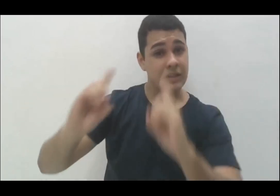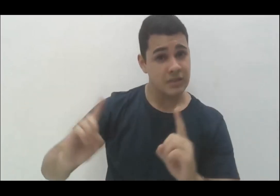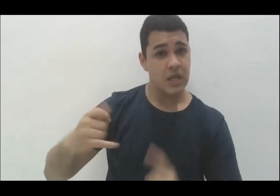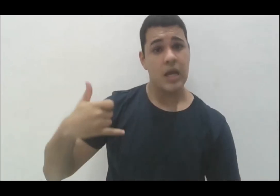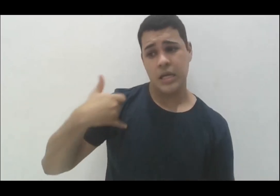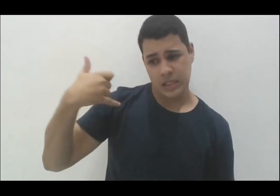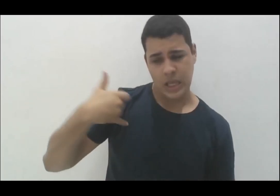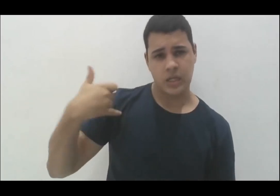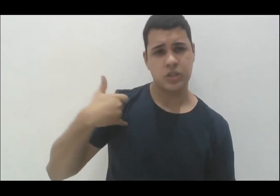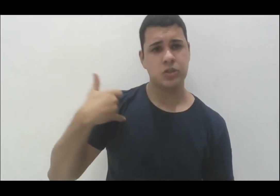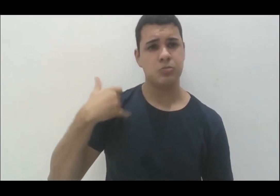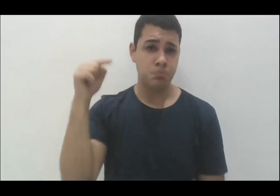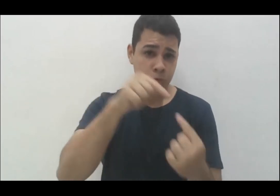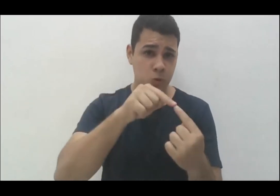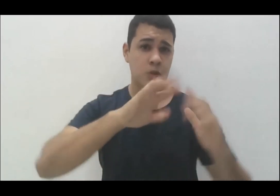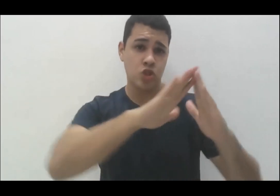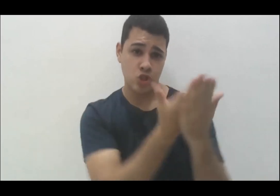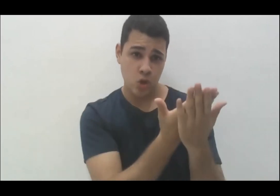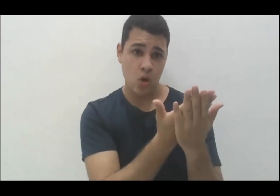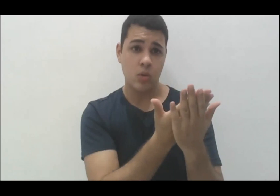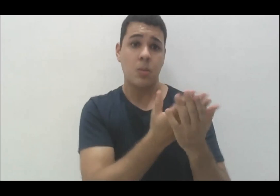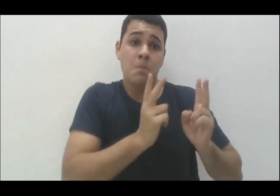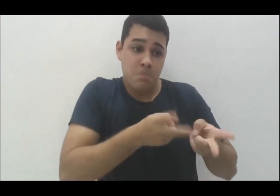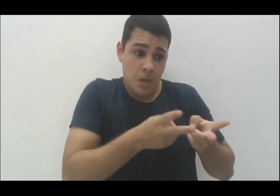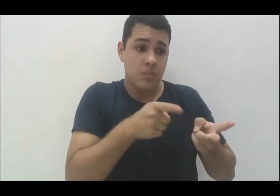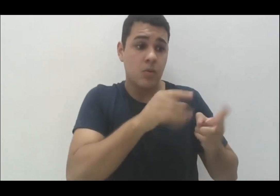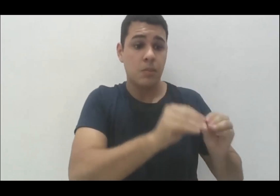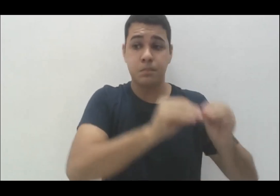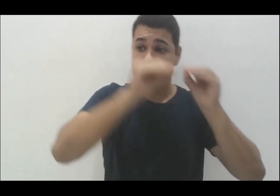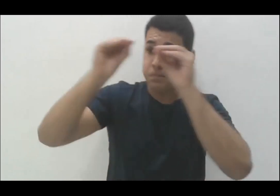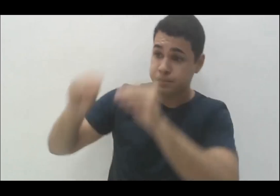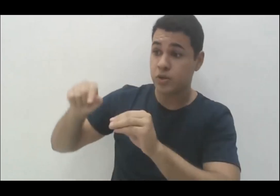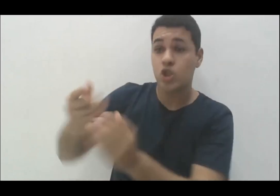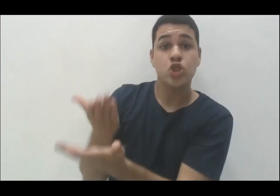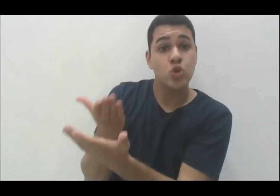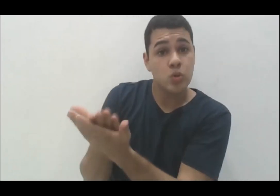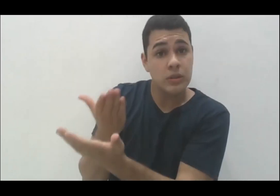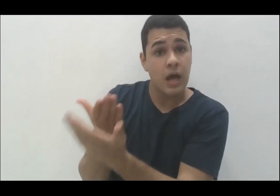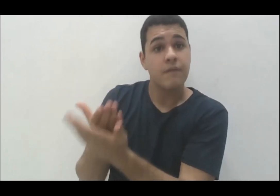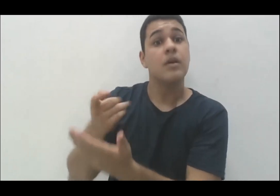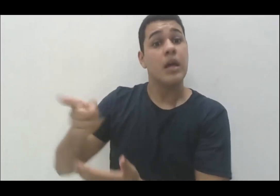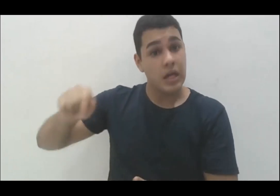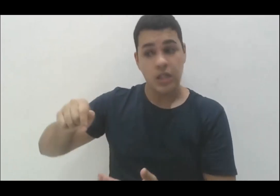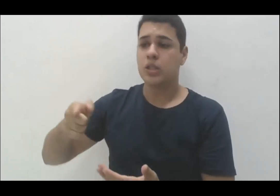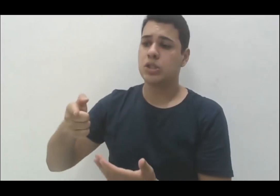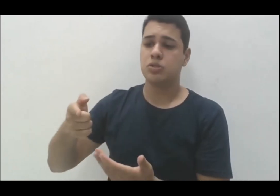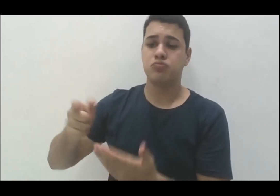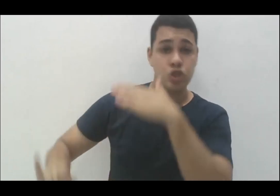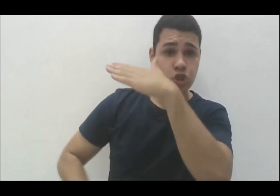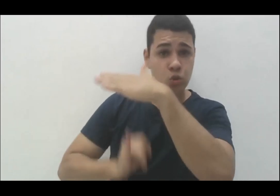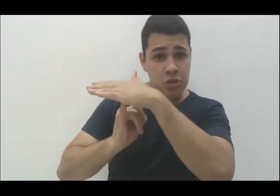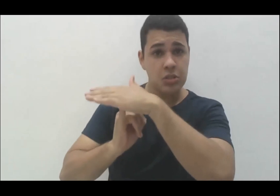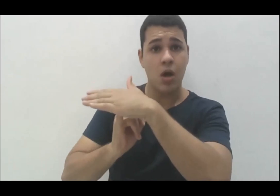escolar estudava em instituições filantrópicas, privadas, segregadas, e